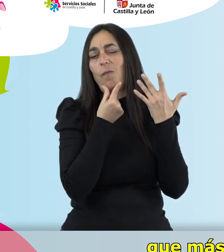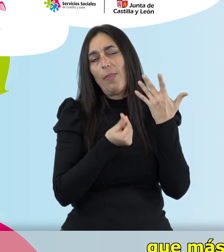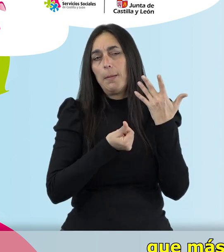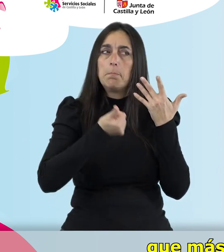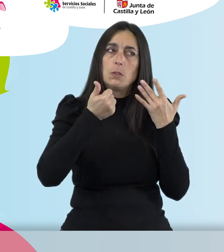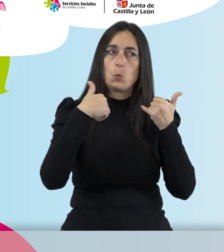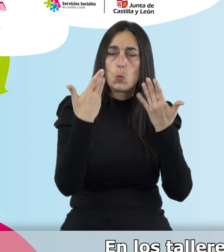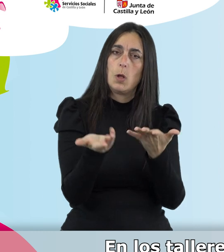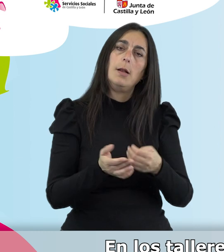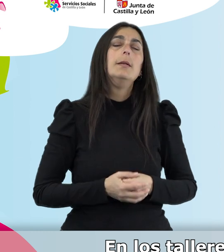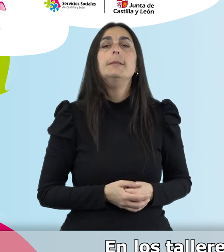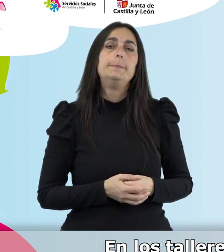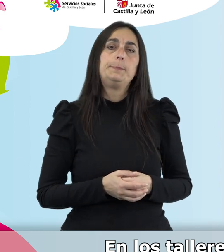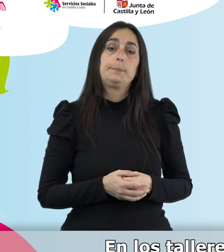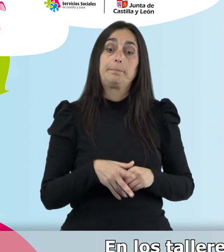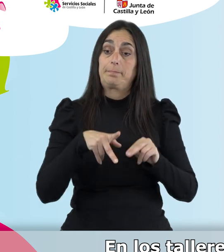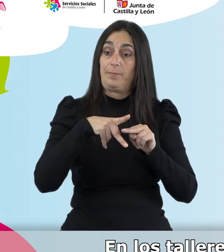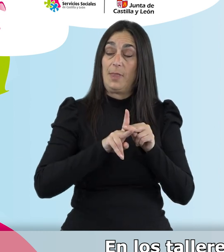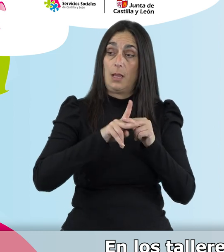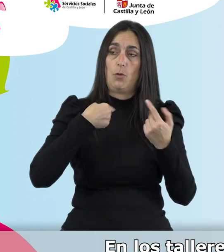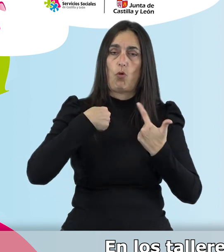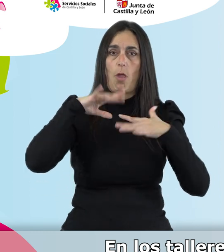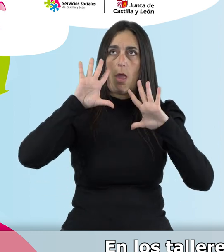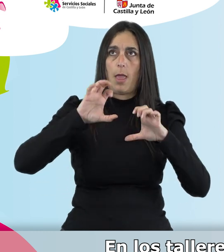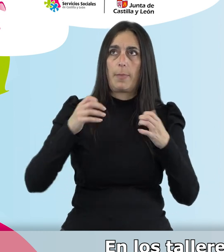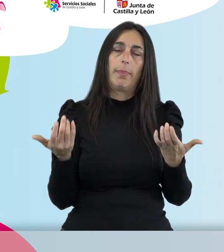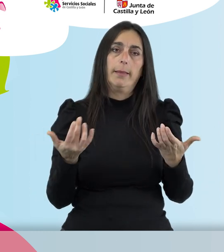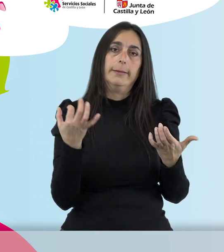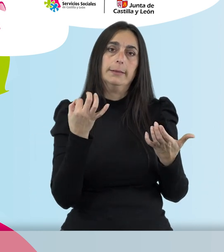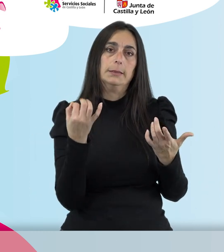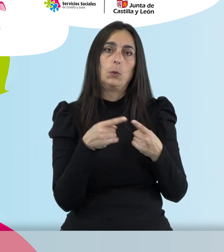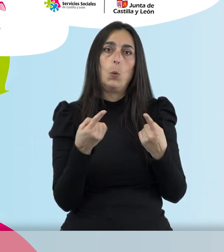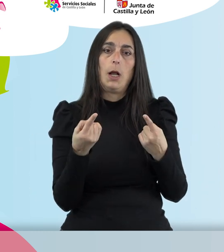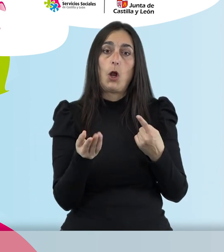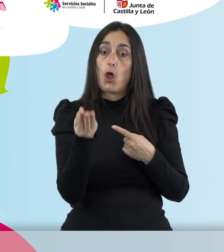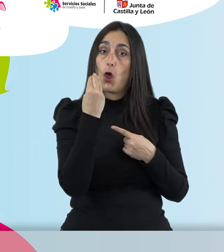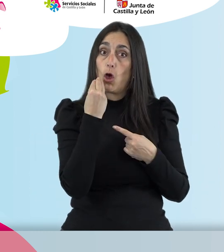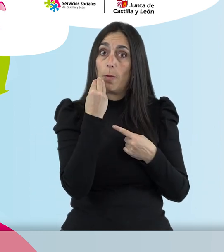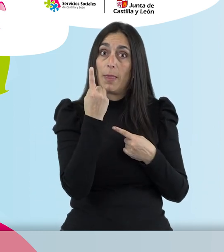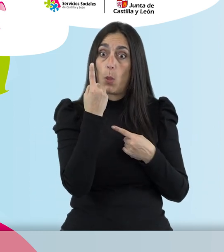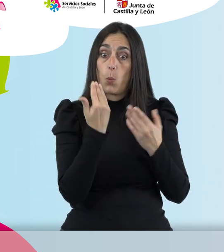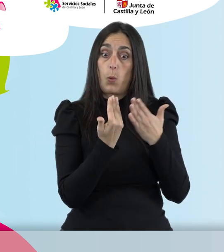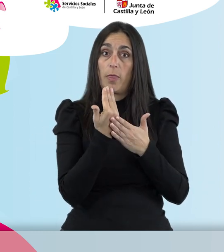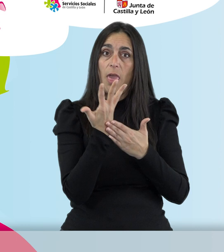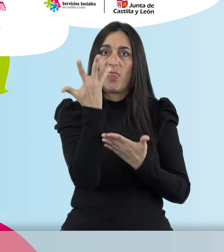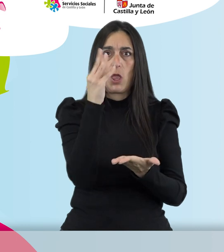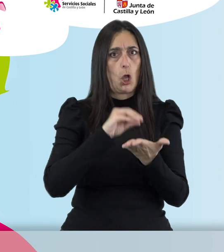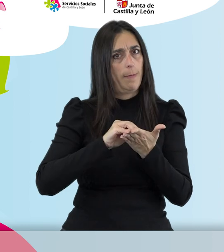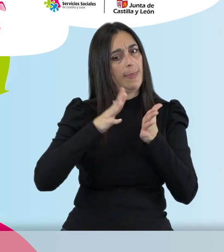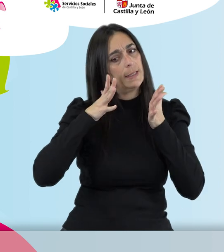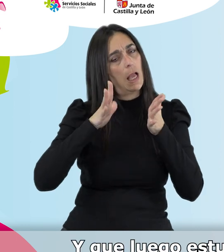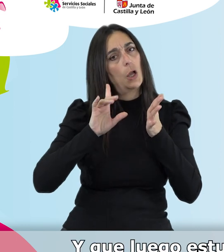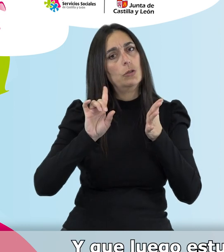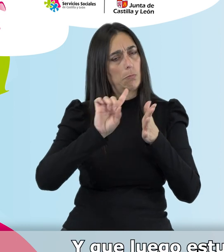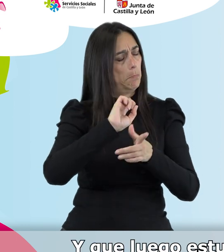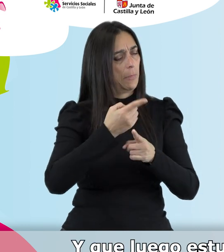resultado seguir? En los talleres aprendí que era conveniente hacer cinco comidas al día. Eso es lo primero.